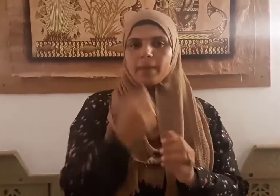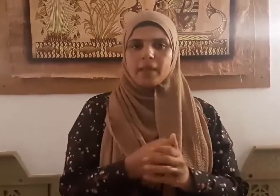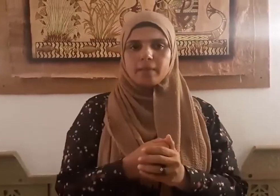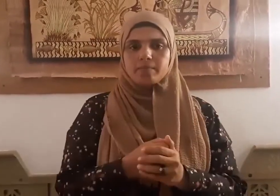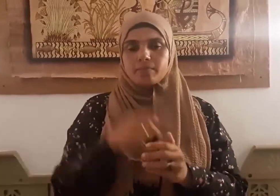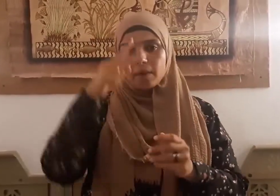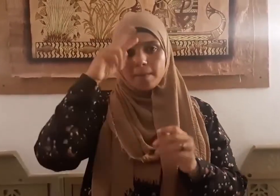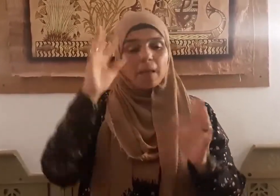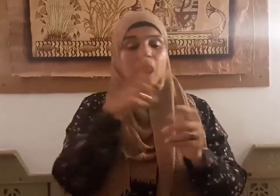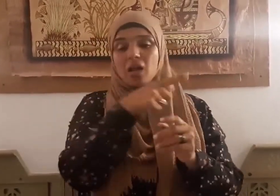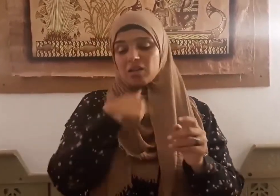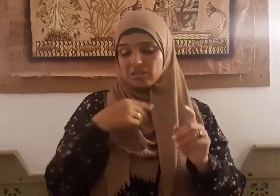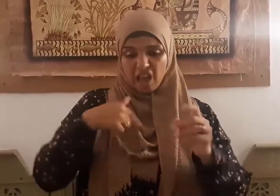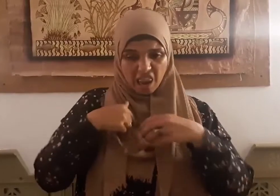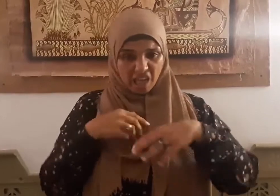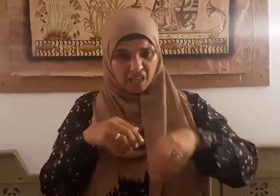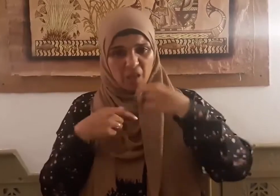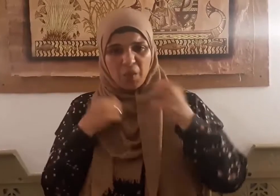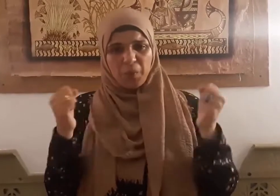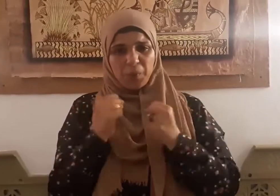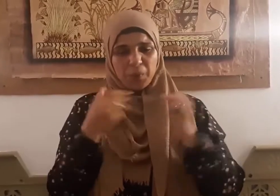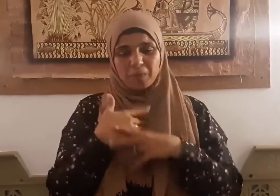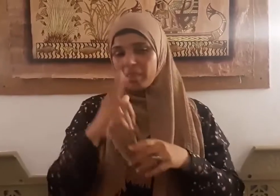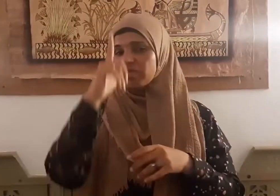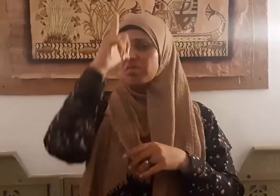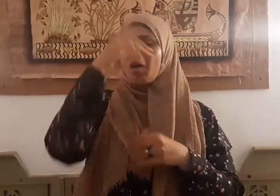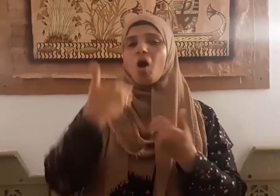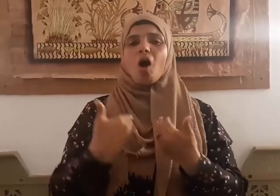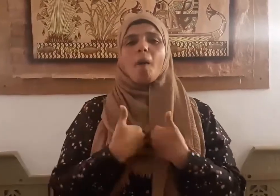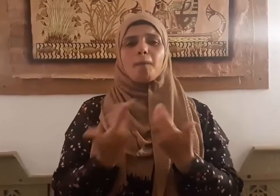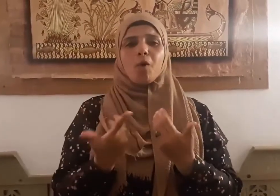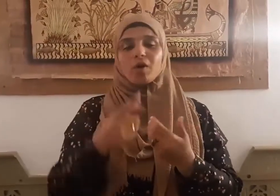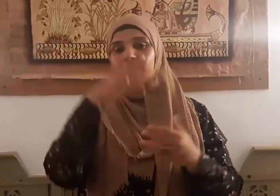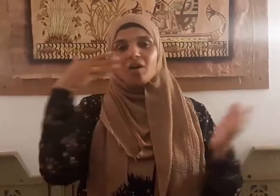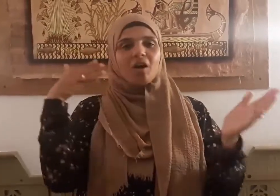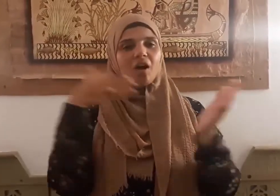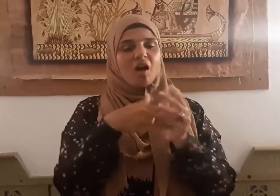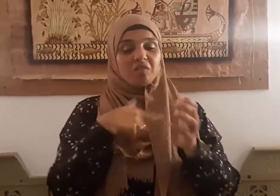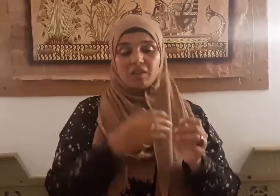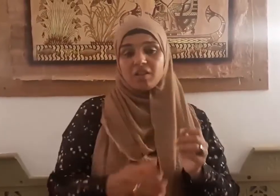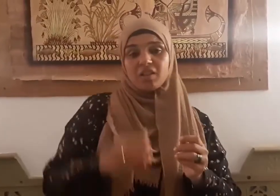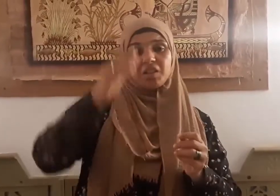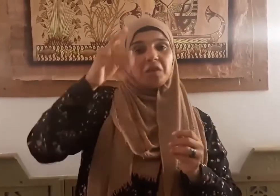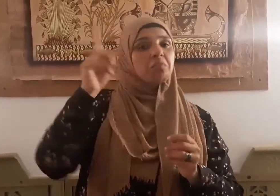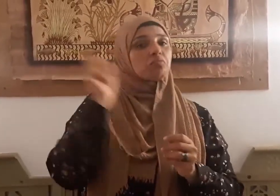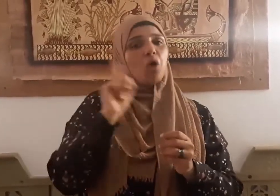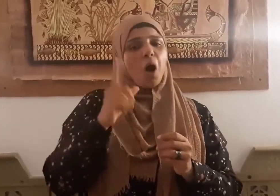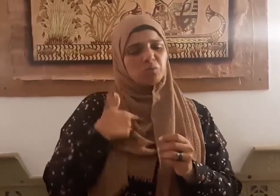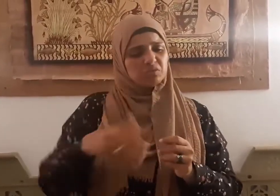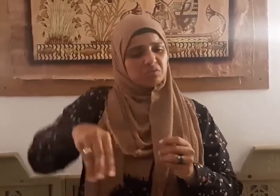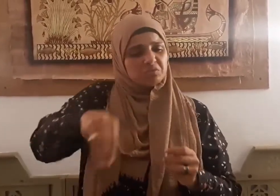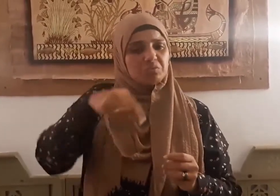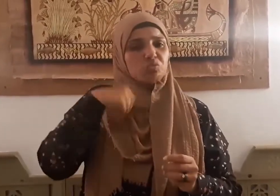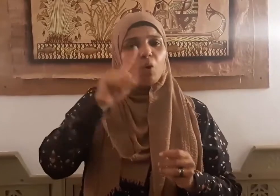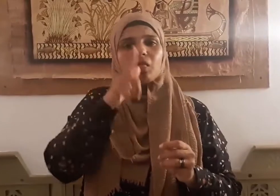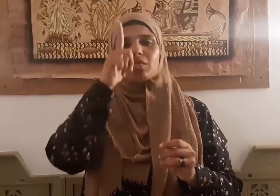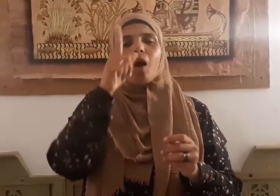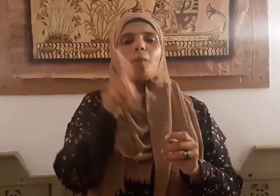فعن إياس قال فَمَا رَفَعَهَا إِلَا فِيهِ وَمِنْهَا